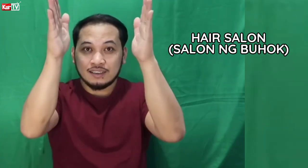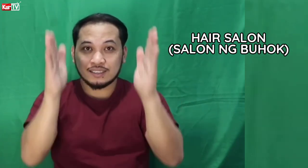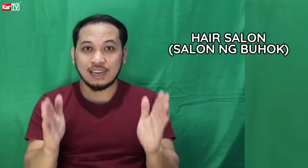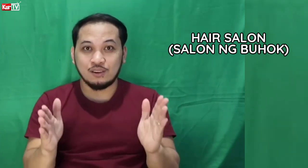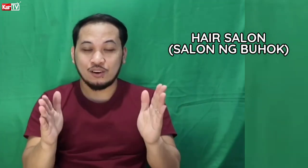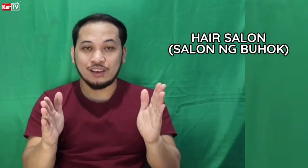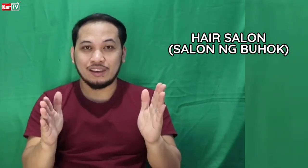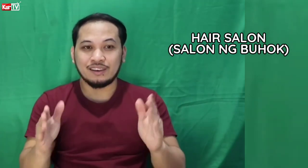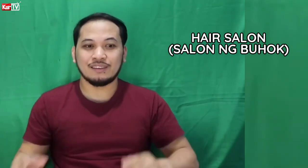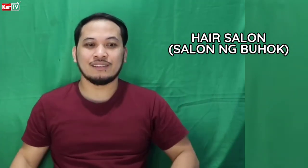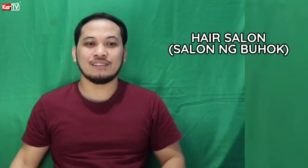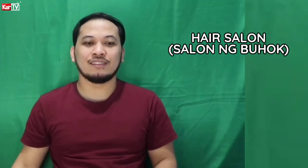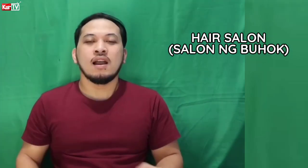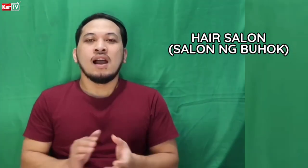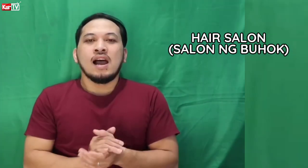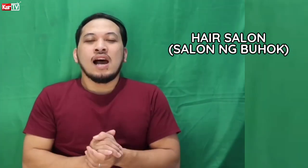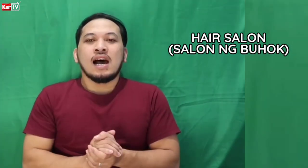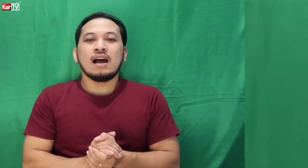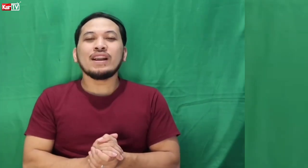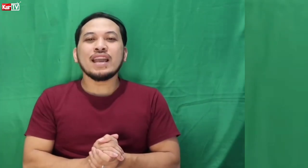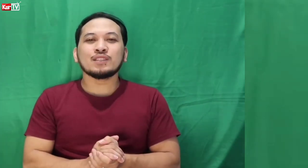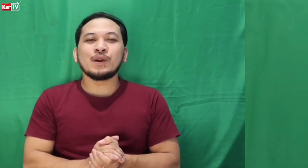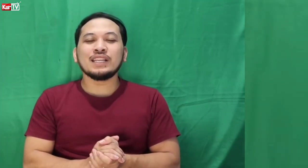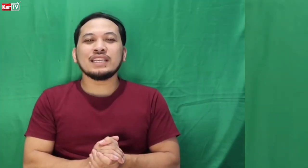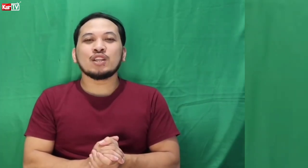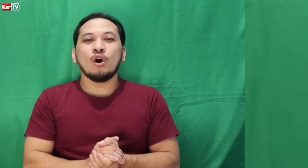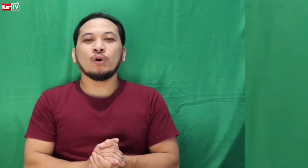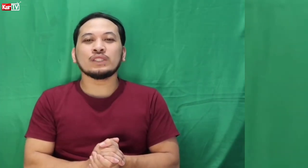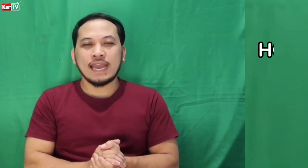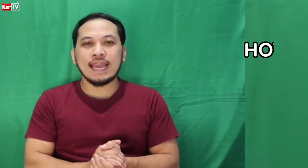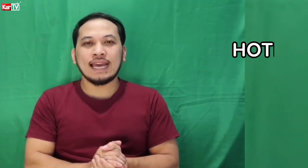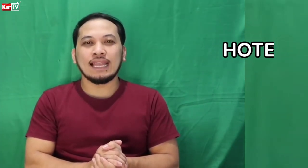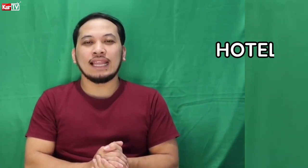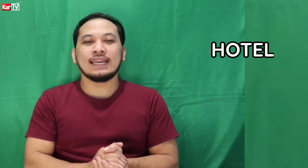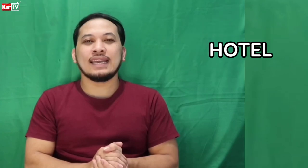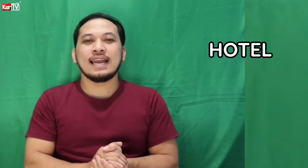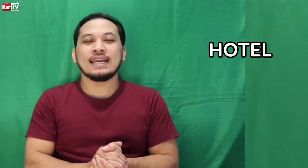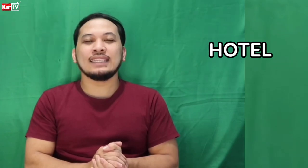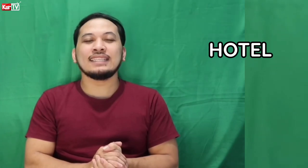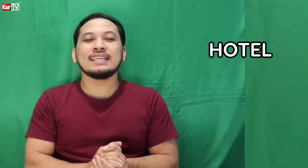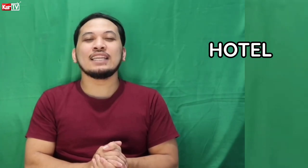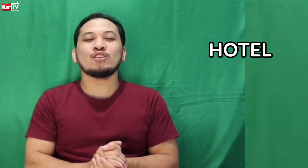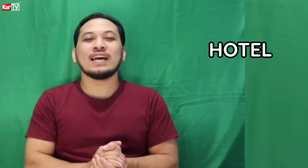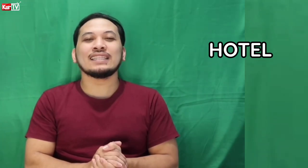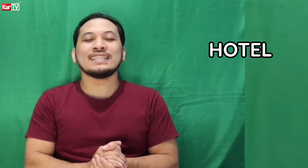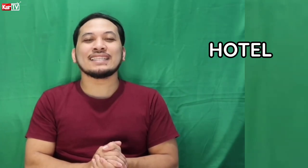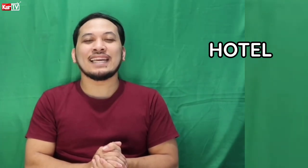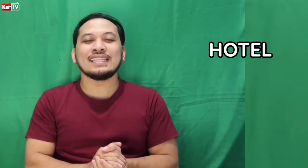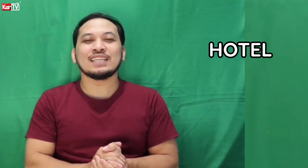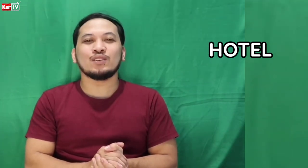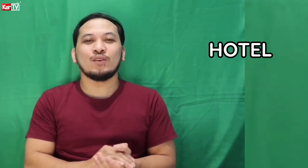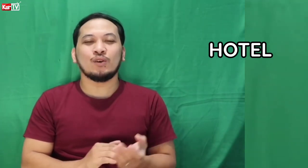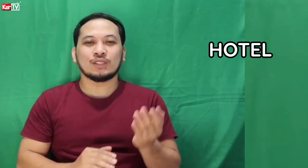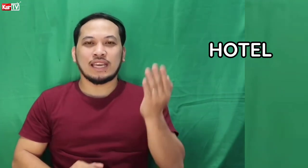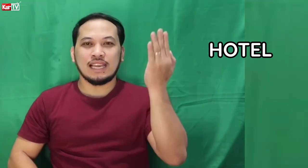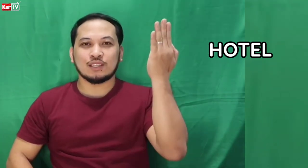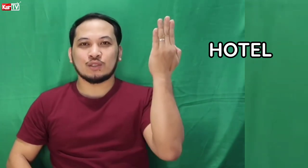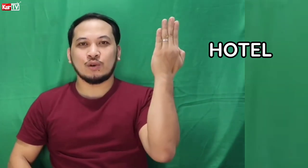salon. Our next word is hotel. Ayan. Ganito natin isesenyas yung hotel. So,